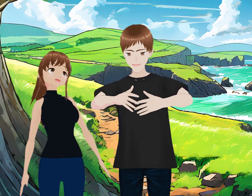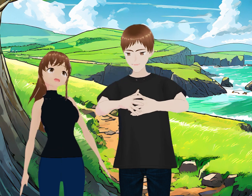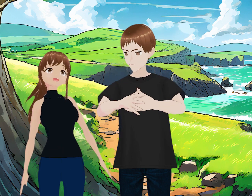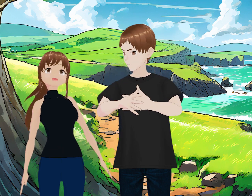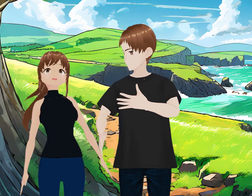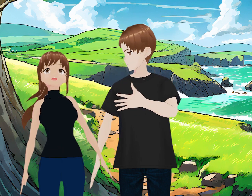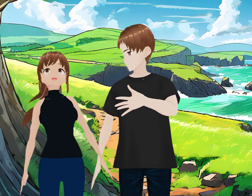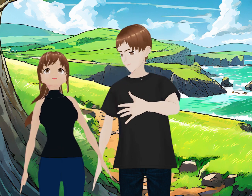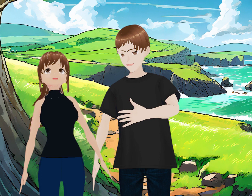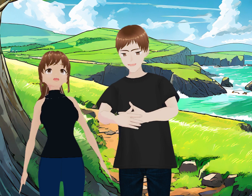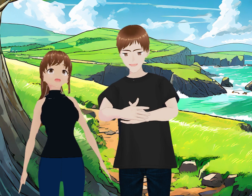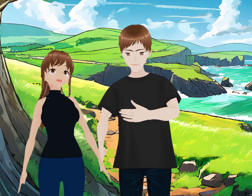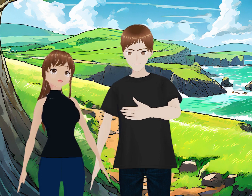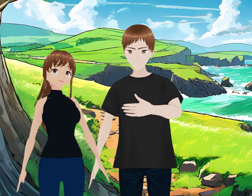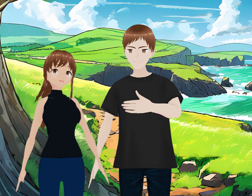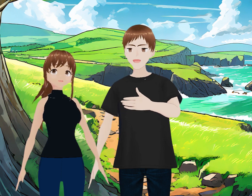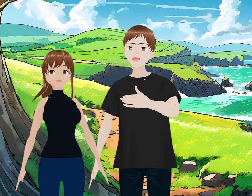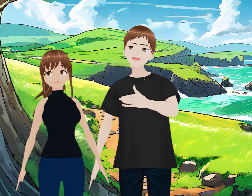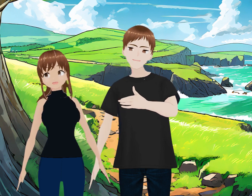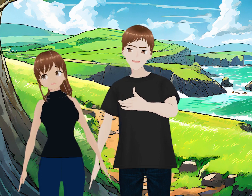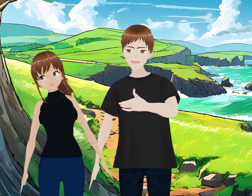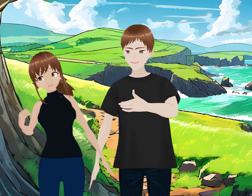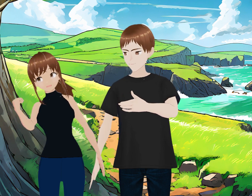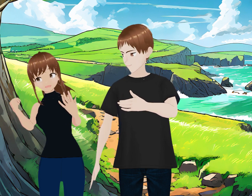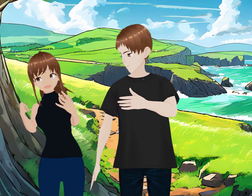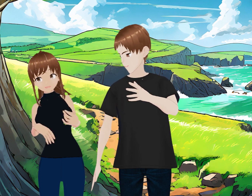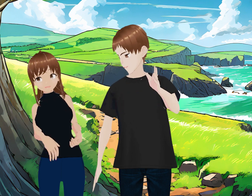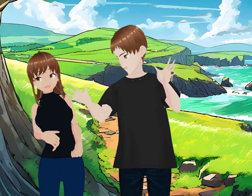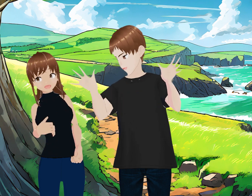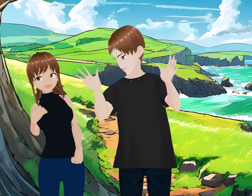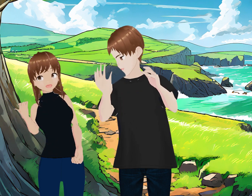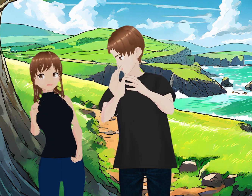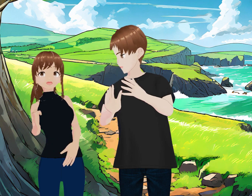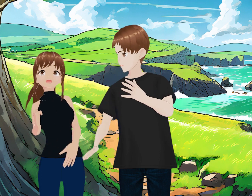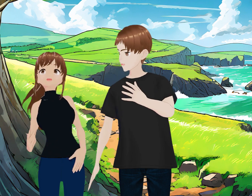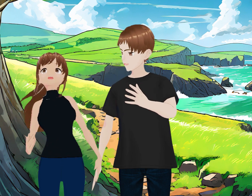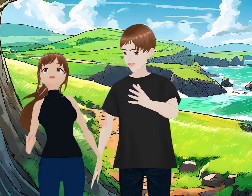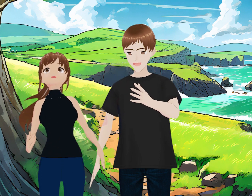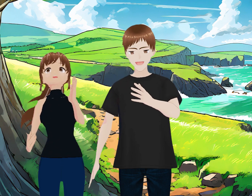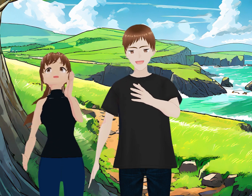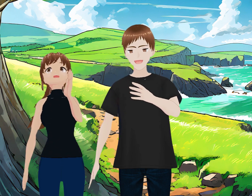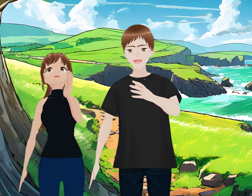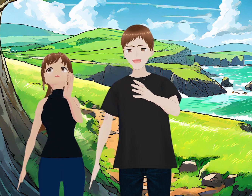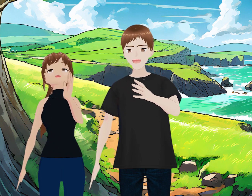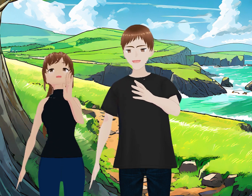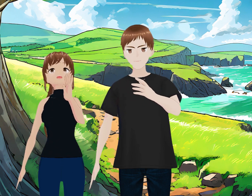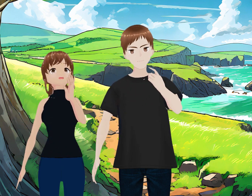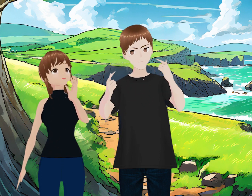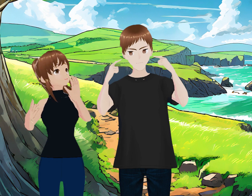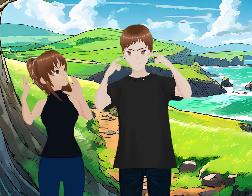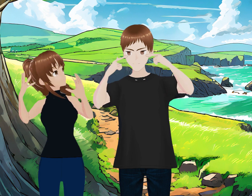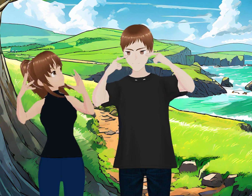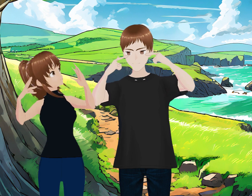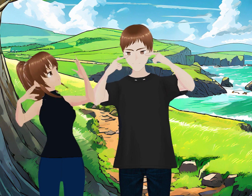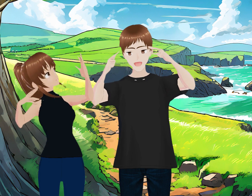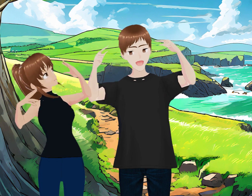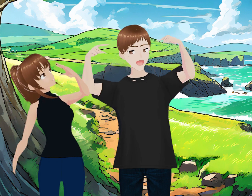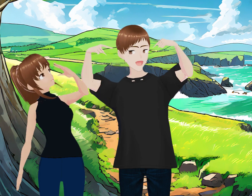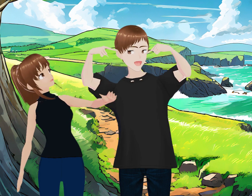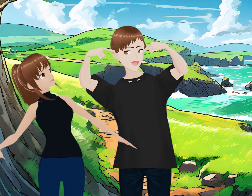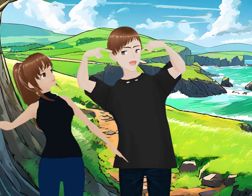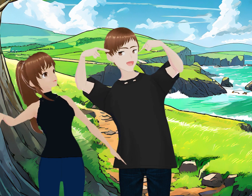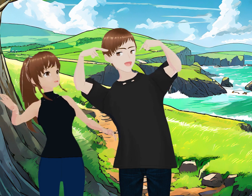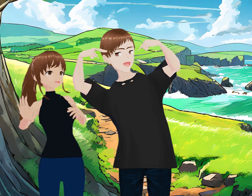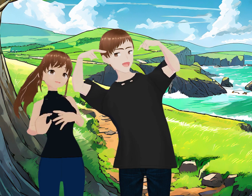cambiado. poquito más largo. Yo también un poquito más largo. sea, nos quitamos las arrugas y nos pusimos la